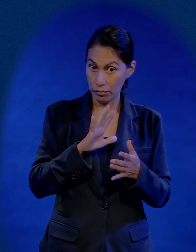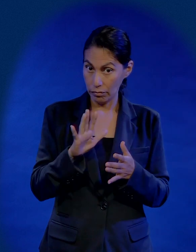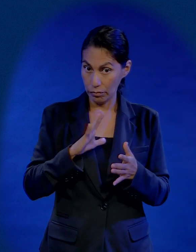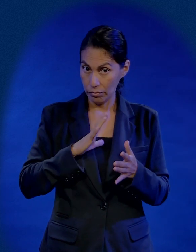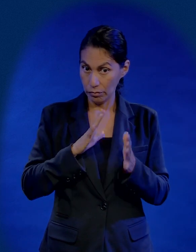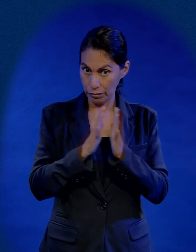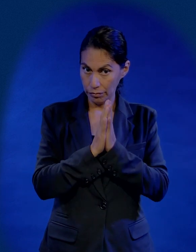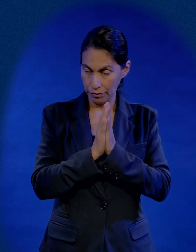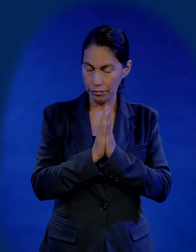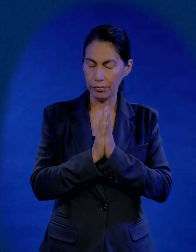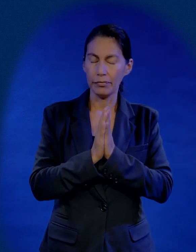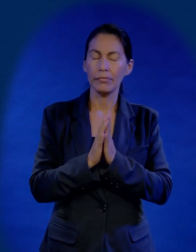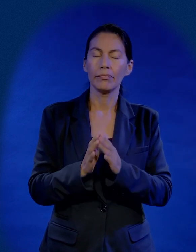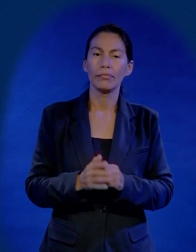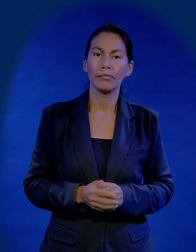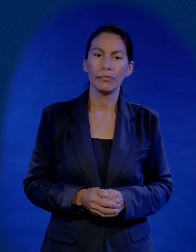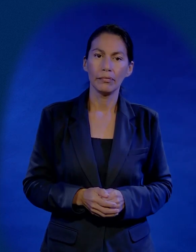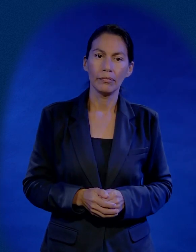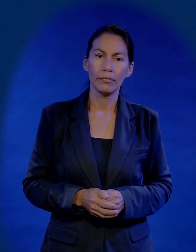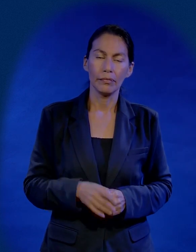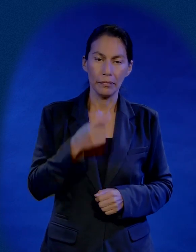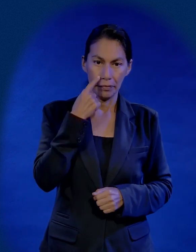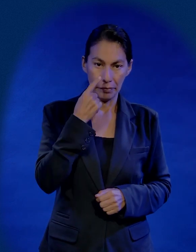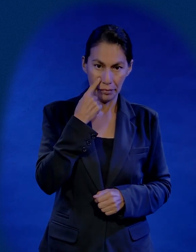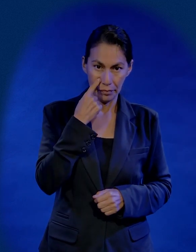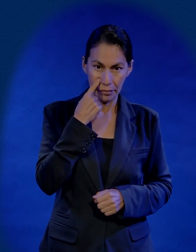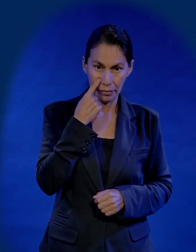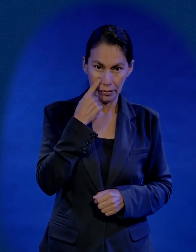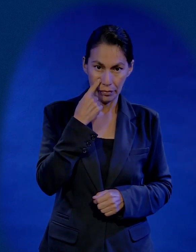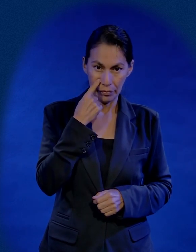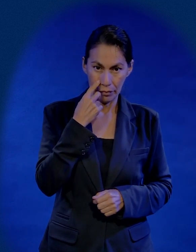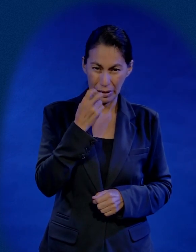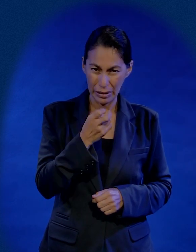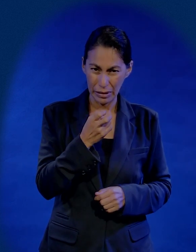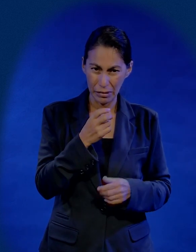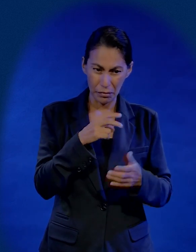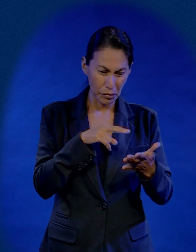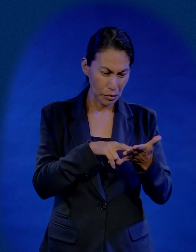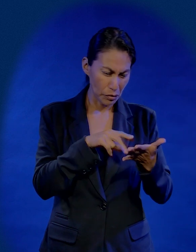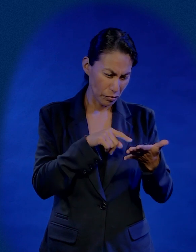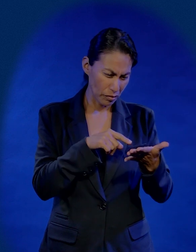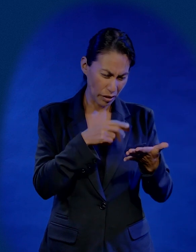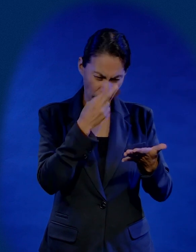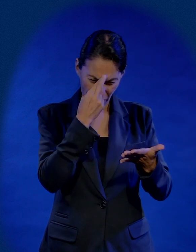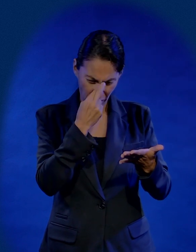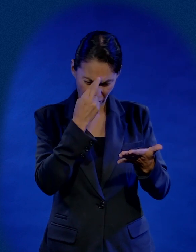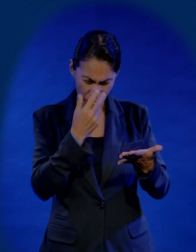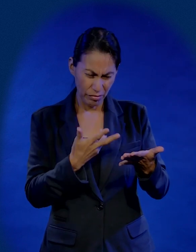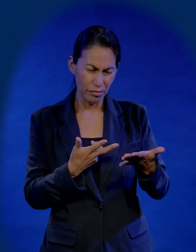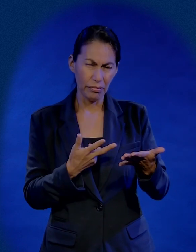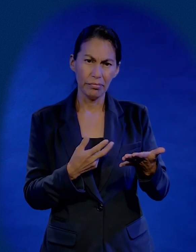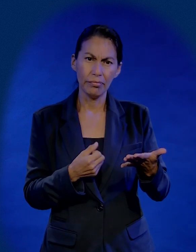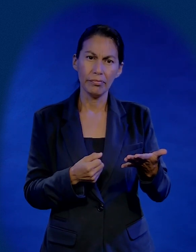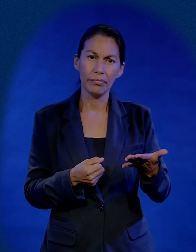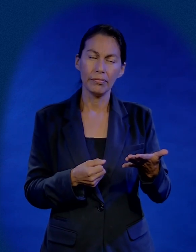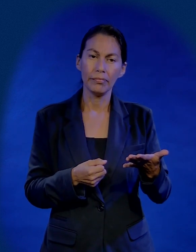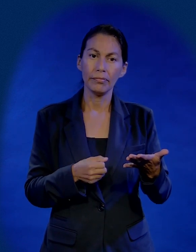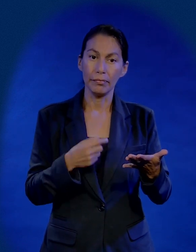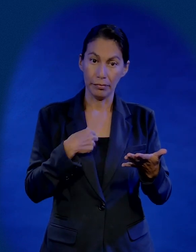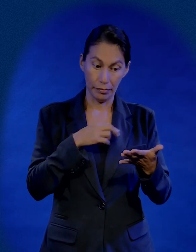Eso. Me interesa mucho que lo sigamos. Mire, este es un pasaje raro. Después de leerlo, voy a